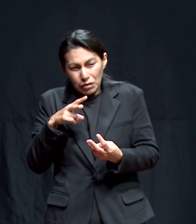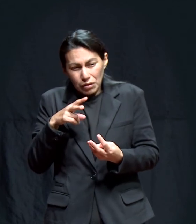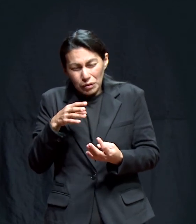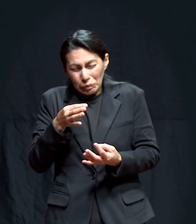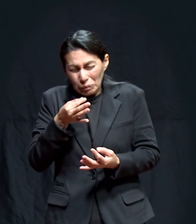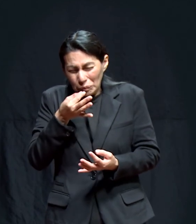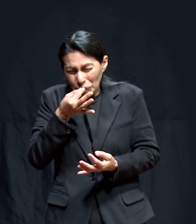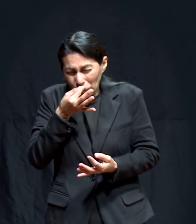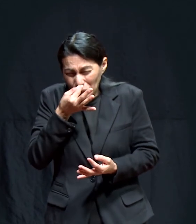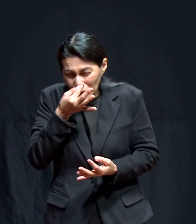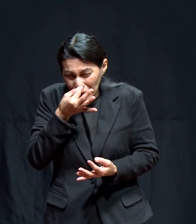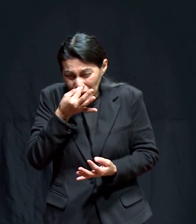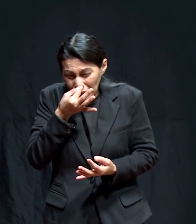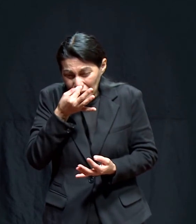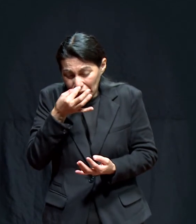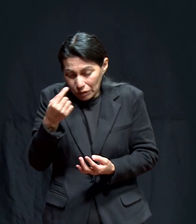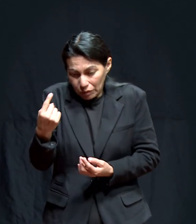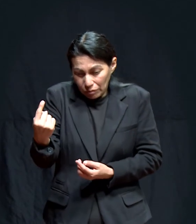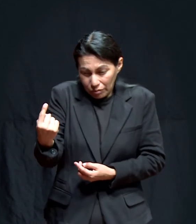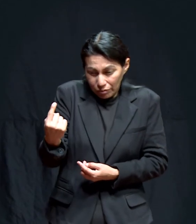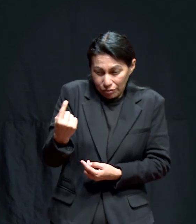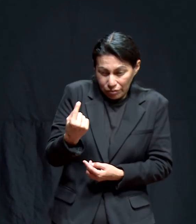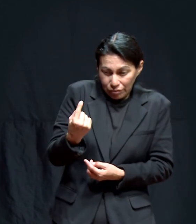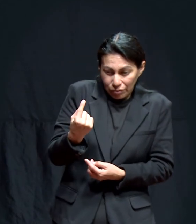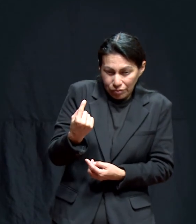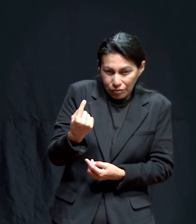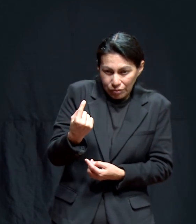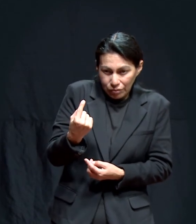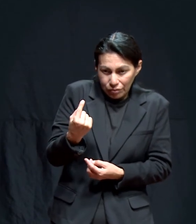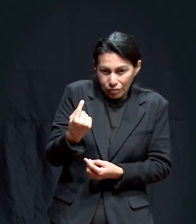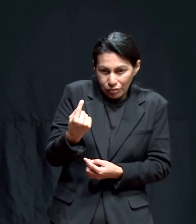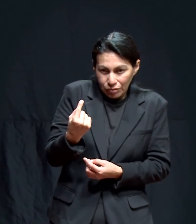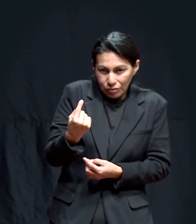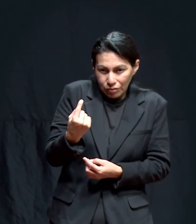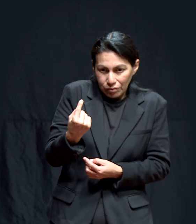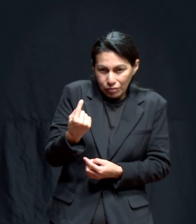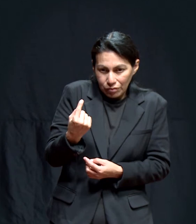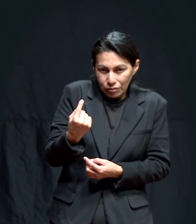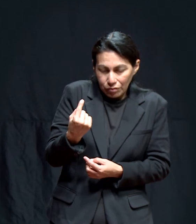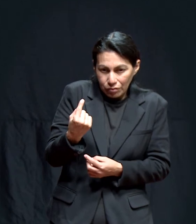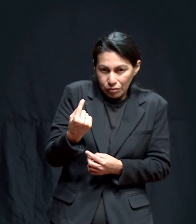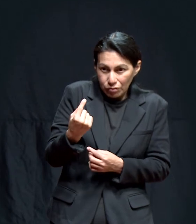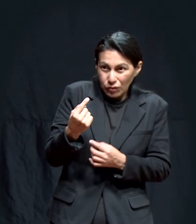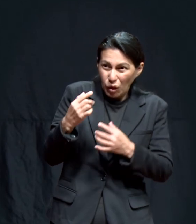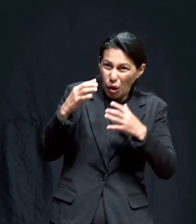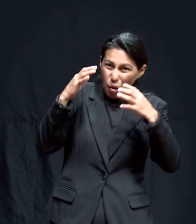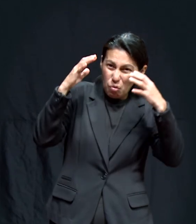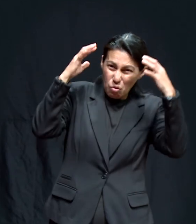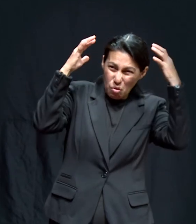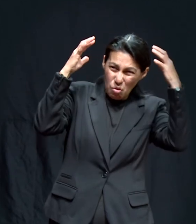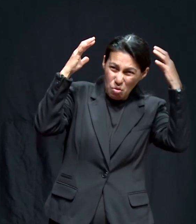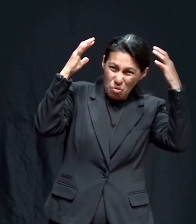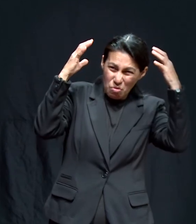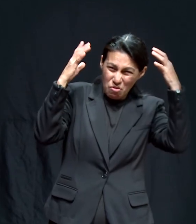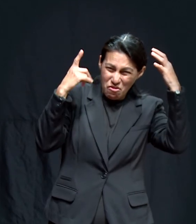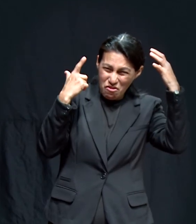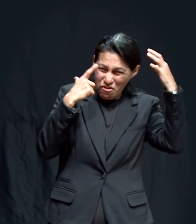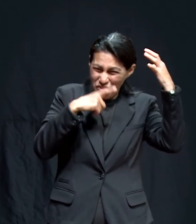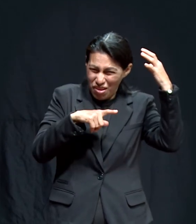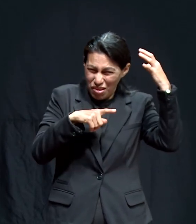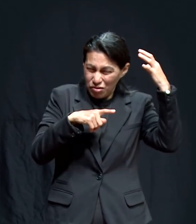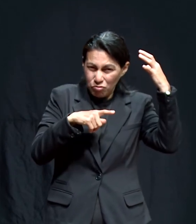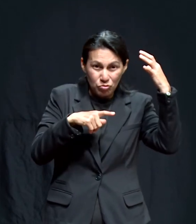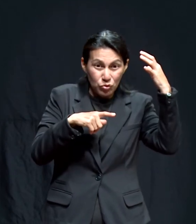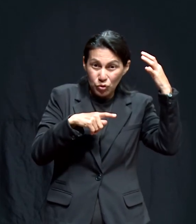casi al estar a unos pasos cerca de mí, fíjese que ya no era esa bestia.